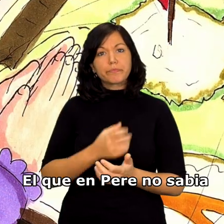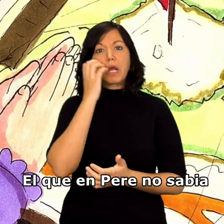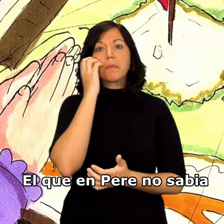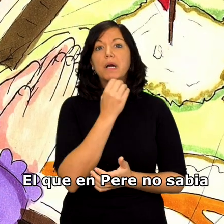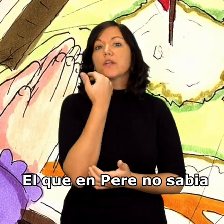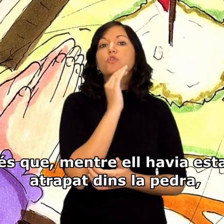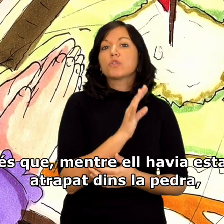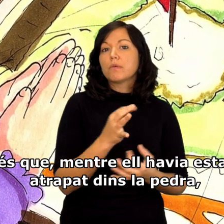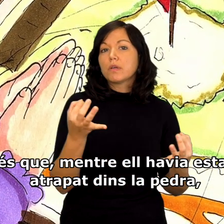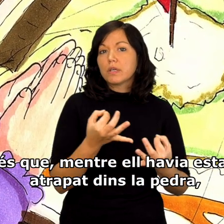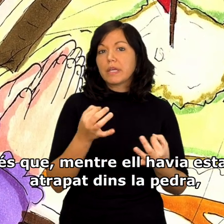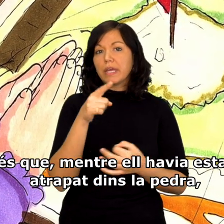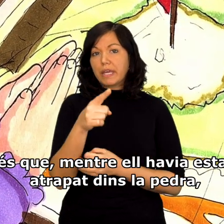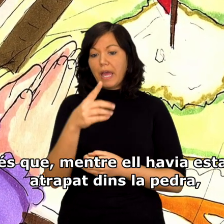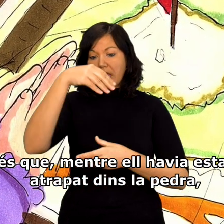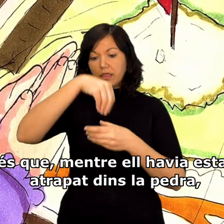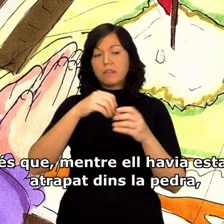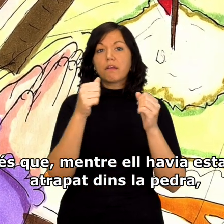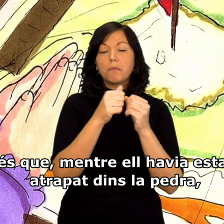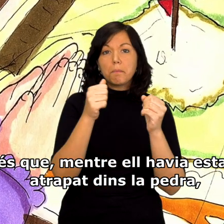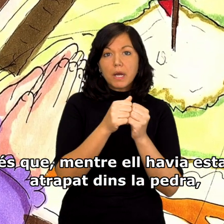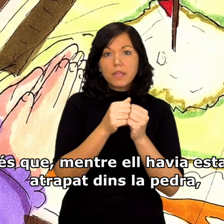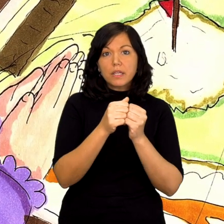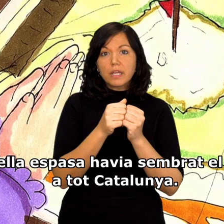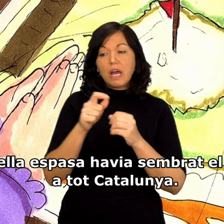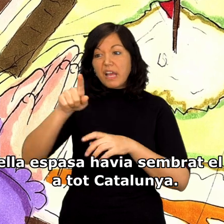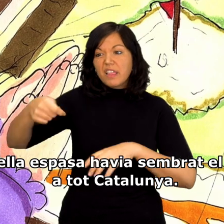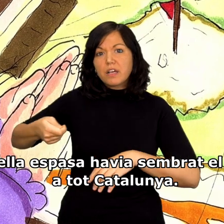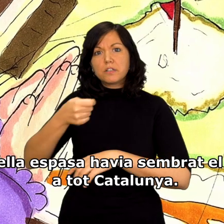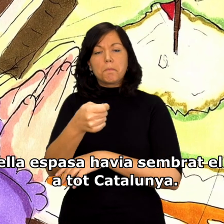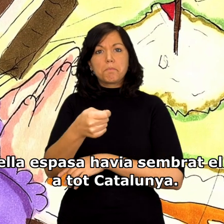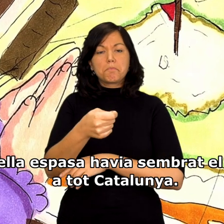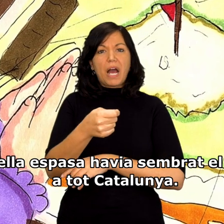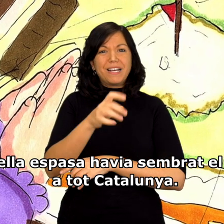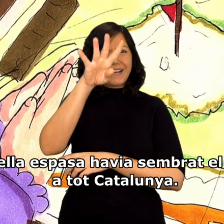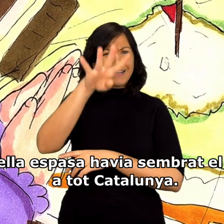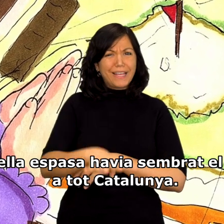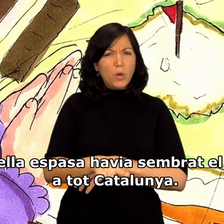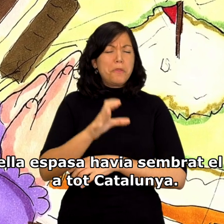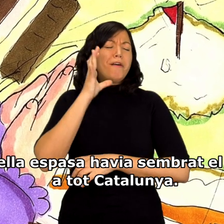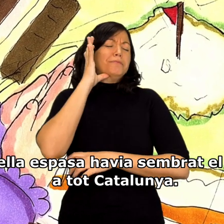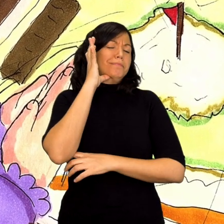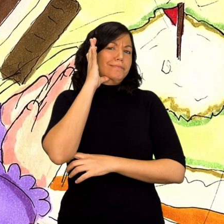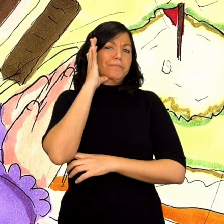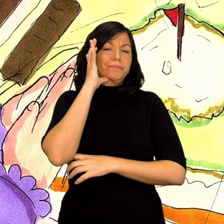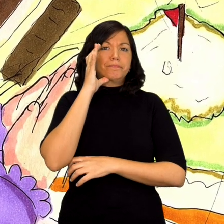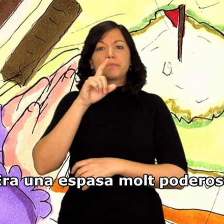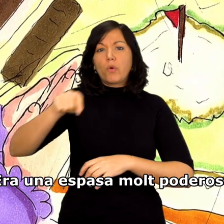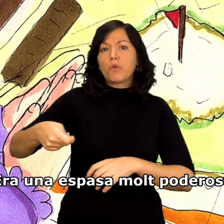El que en Pere no sabia és que mentre ell havia estat atrapat dins la pedra, aquell espasa havia sembrat el caos a tot Catalunya.